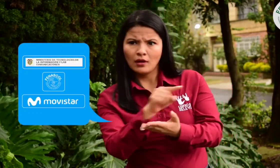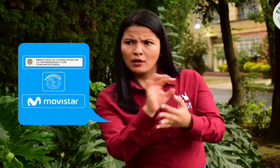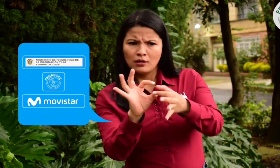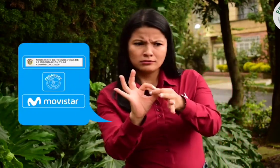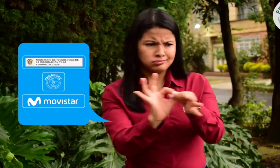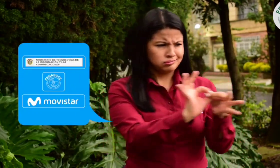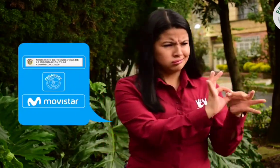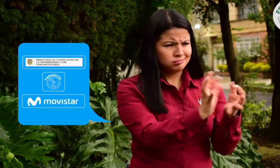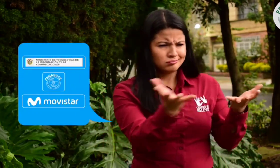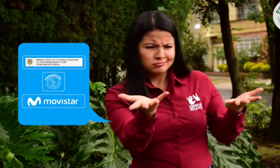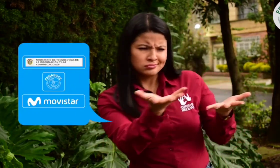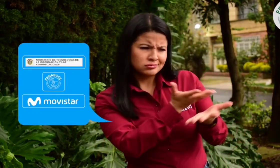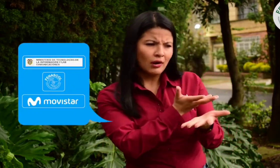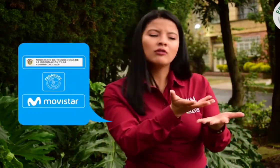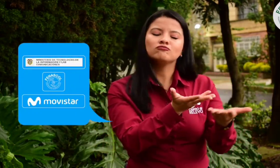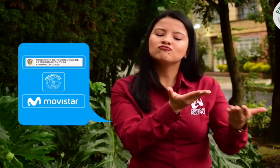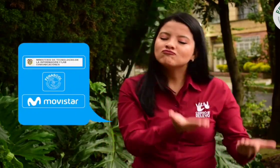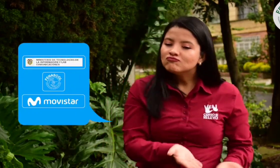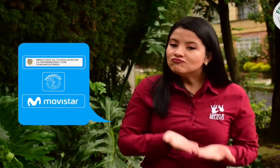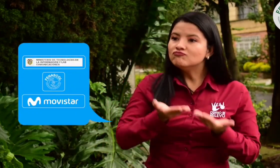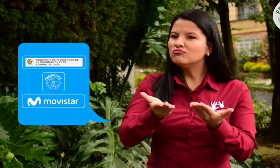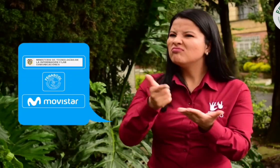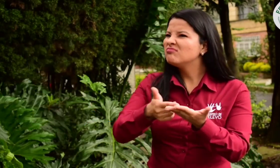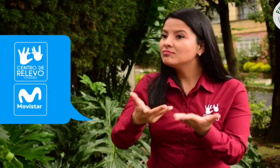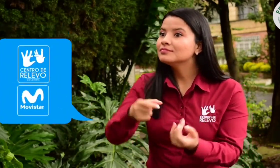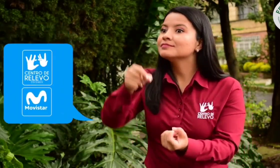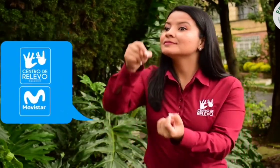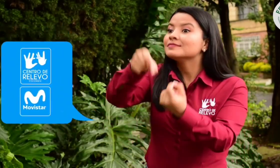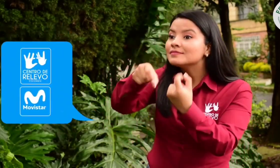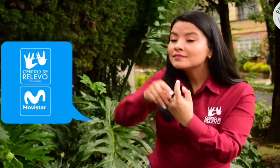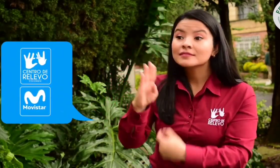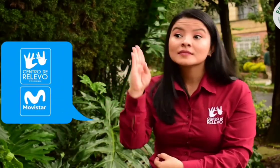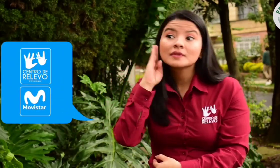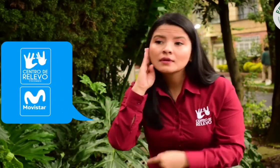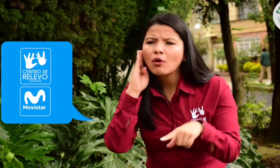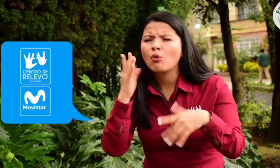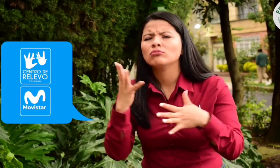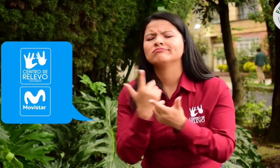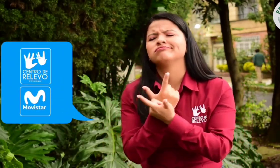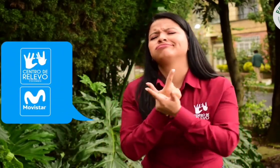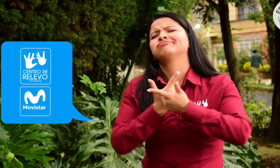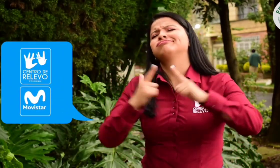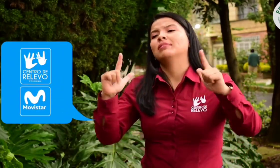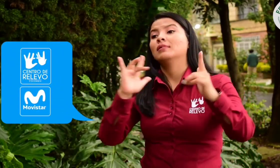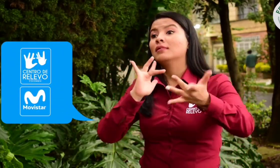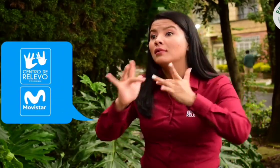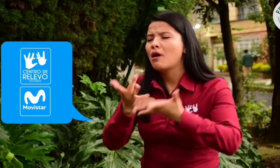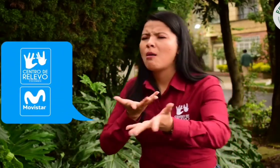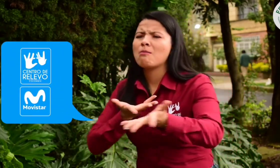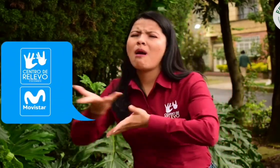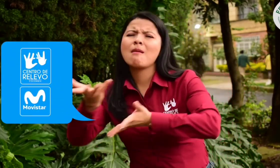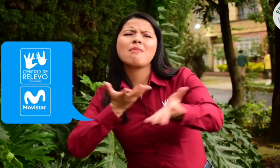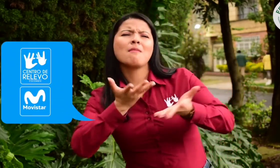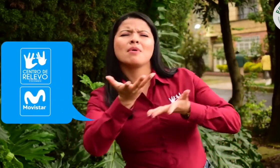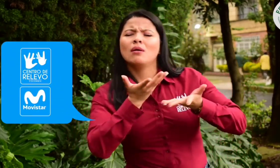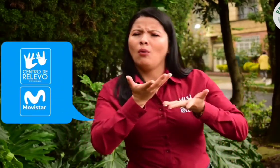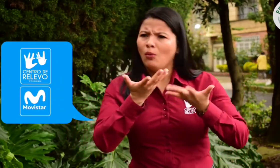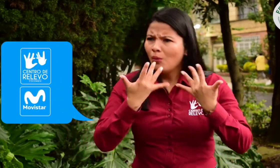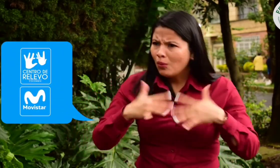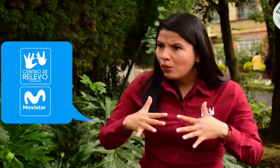Penascol y Movistar se unieron para ofrecer a todos los clientes de Movistar la posibilidad de utilizar el centro de relevo desde su celular